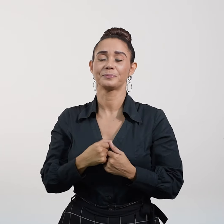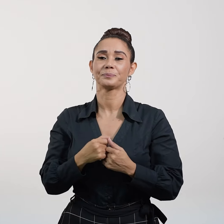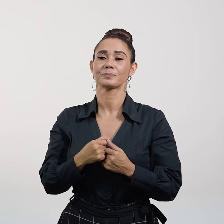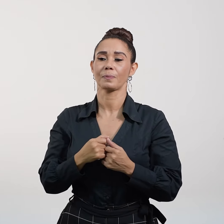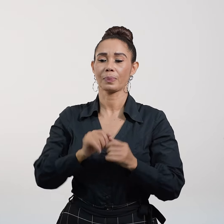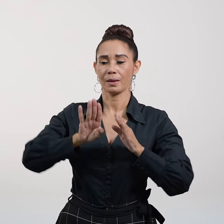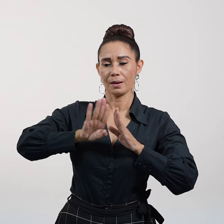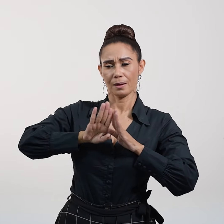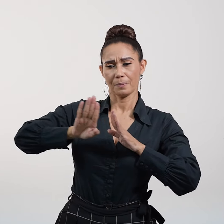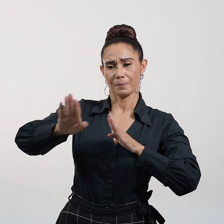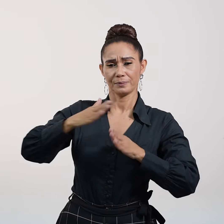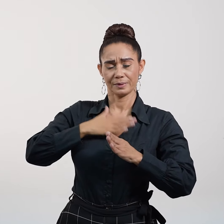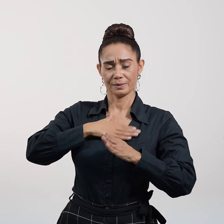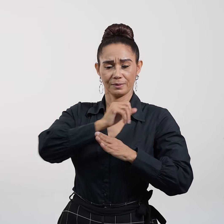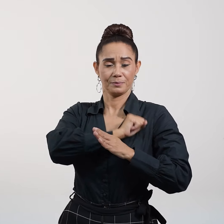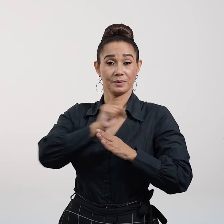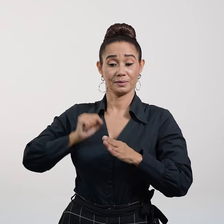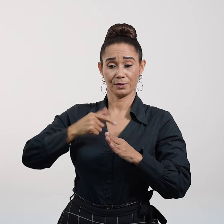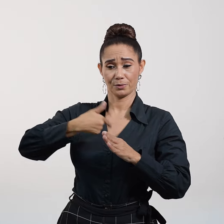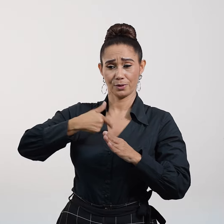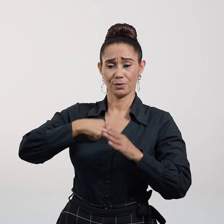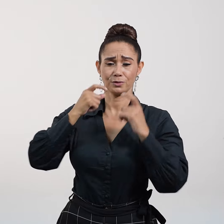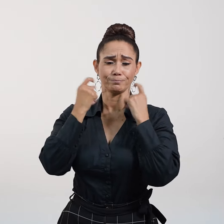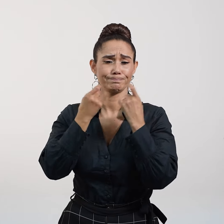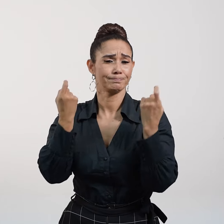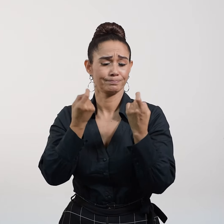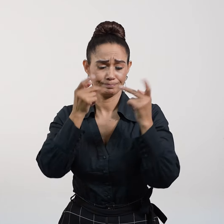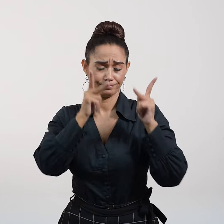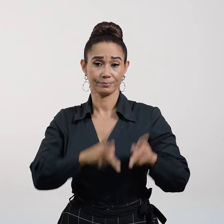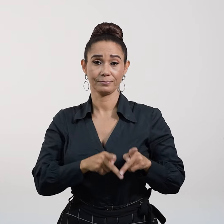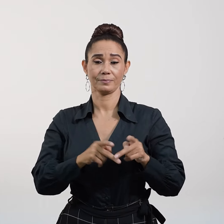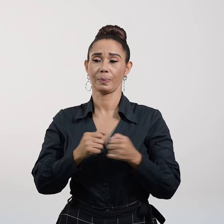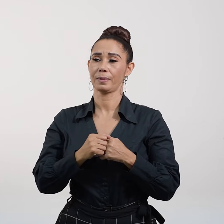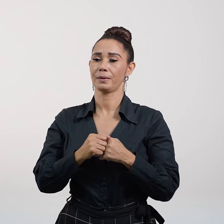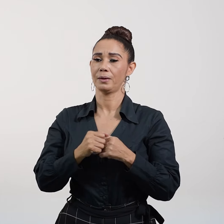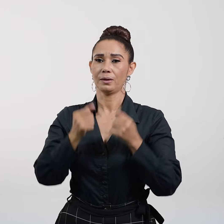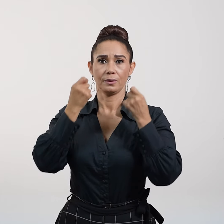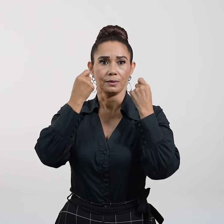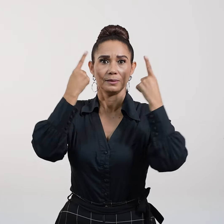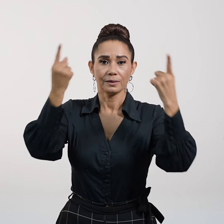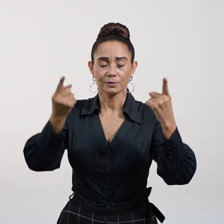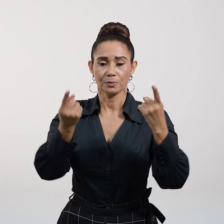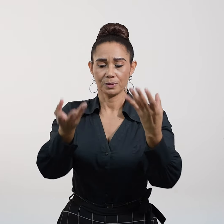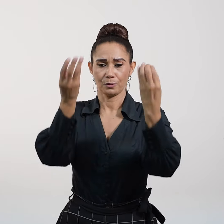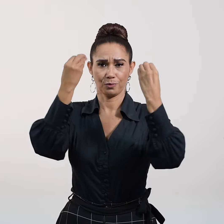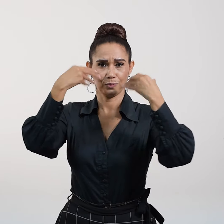Apártate de mí, Señor, que soy un pecador. Y es que el asombro se había apoderado de él, y de los que